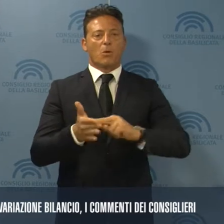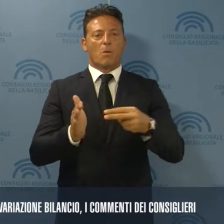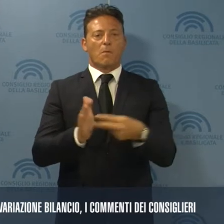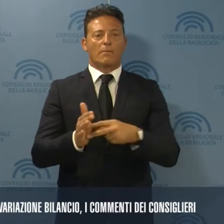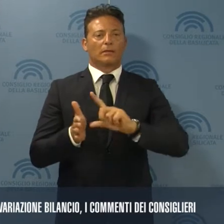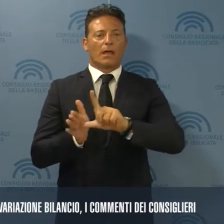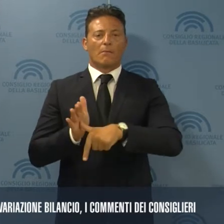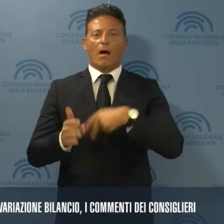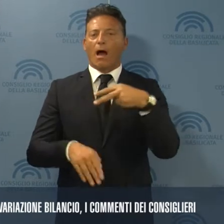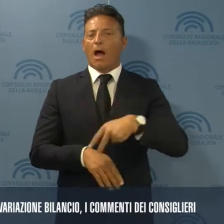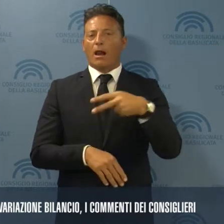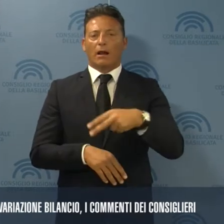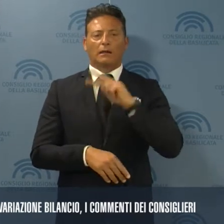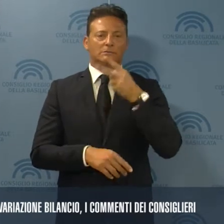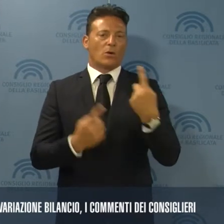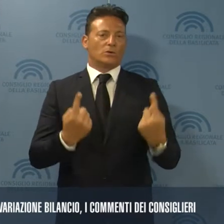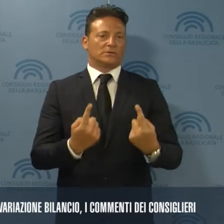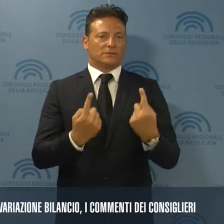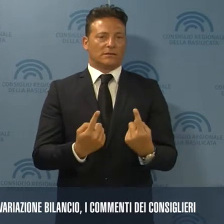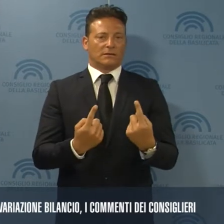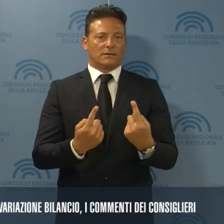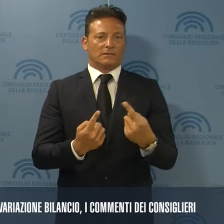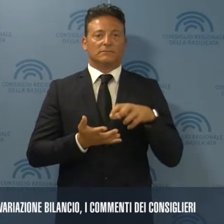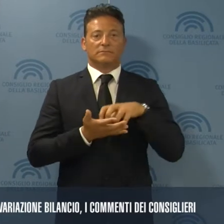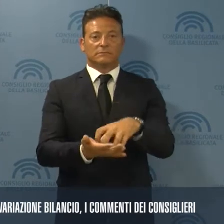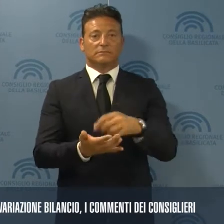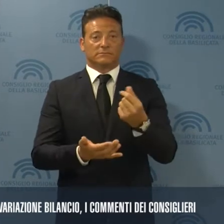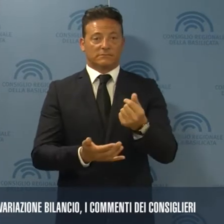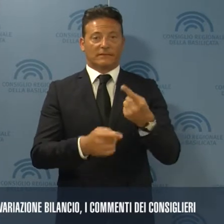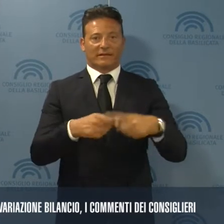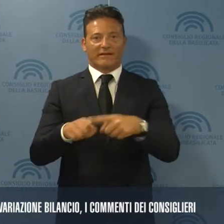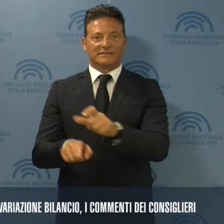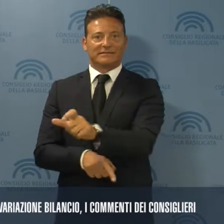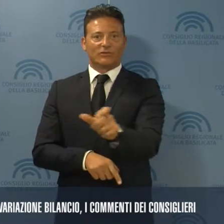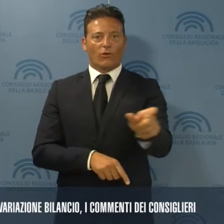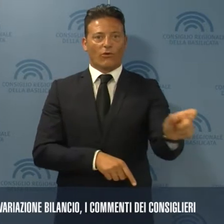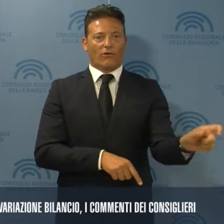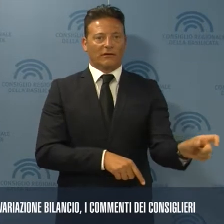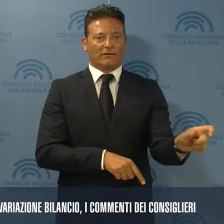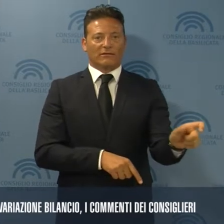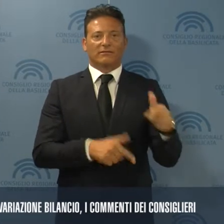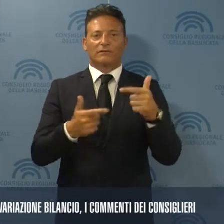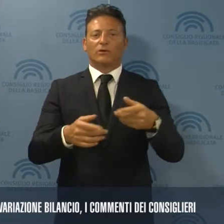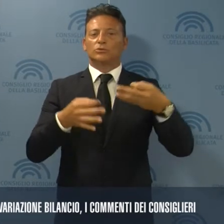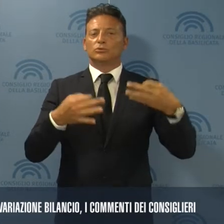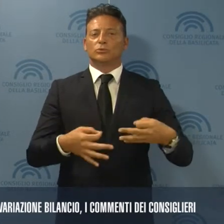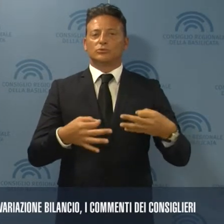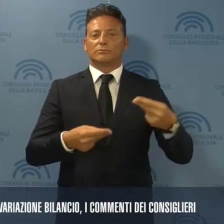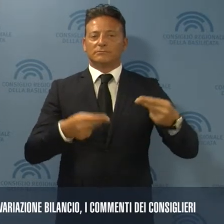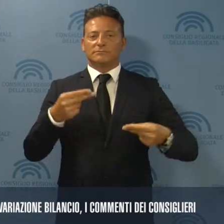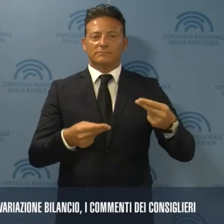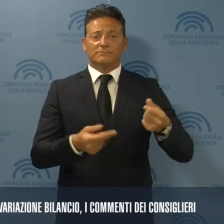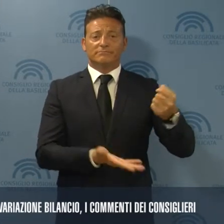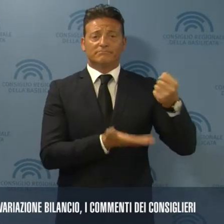da tempi attendevano risposte e che stanze a somma in diversi settori, tenendo nel giusto conto l